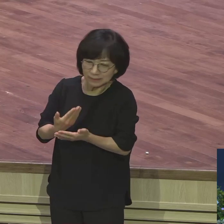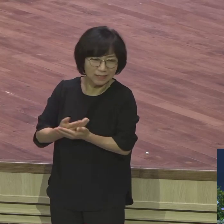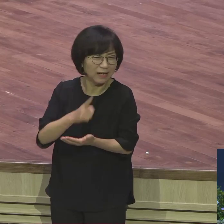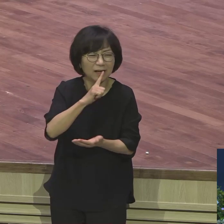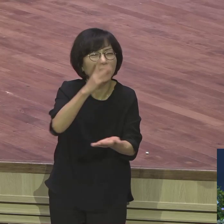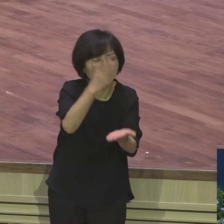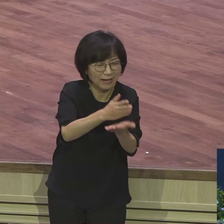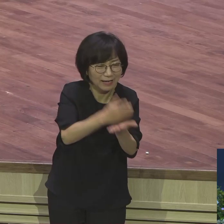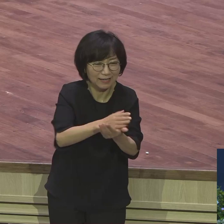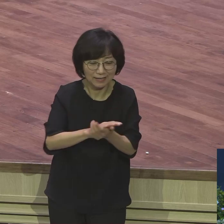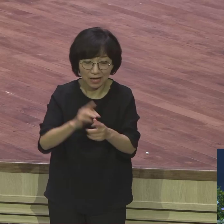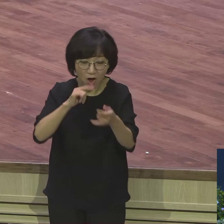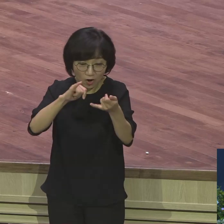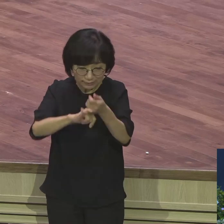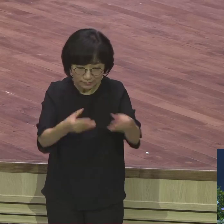하나님의 말씀은 어디야